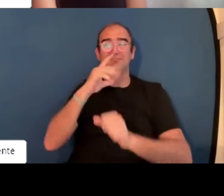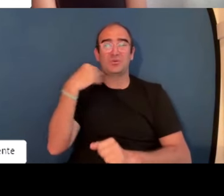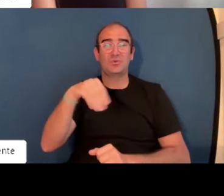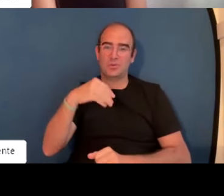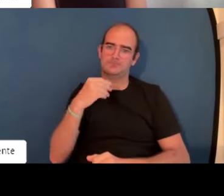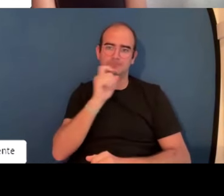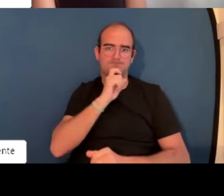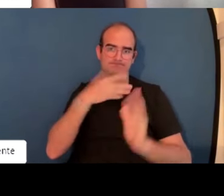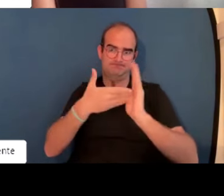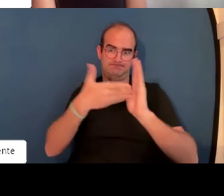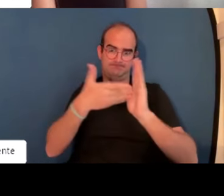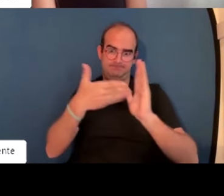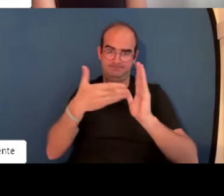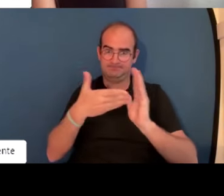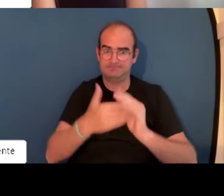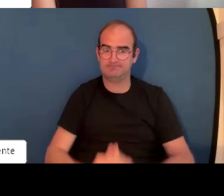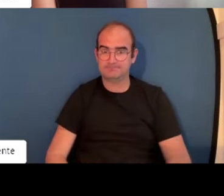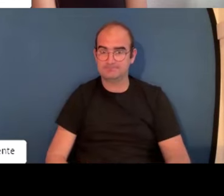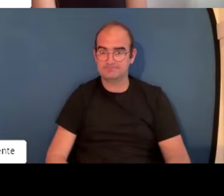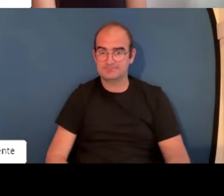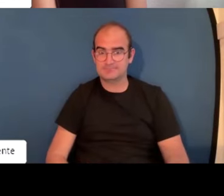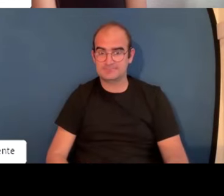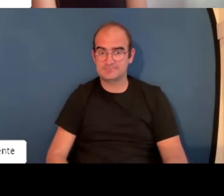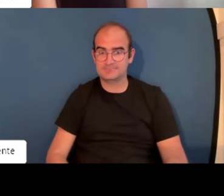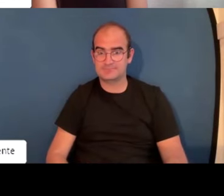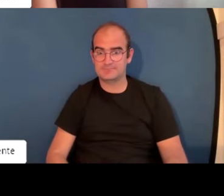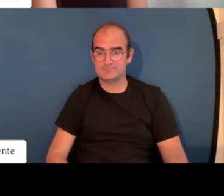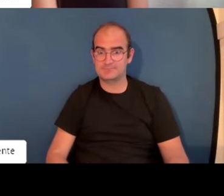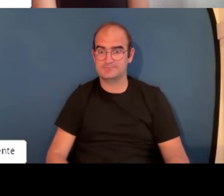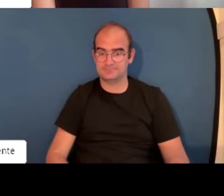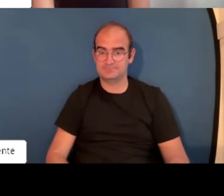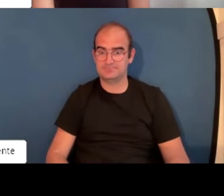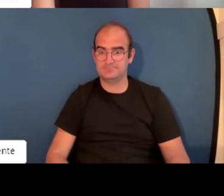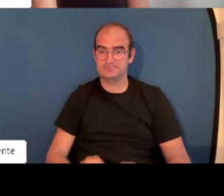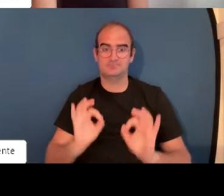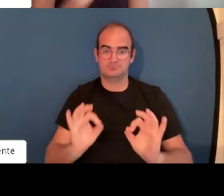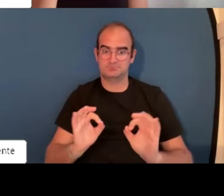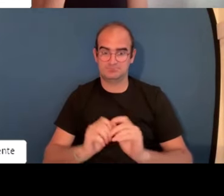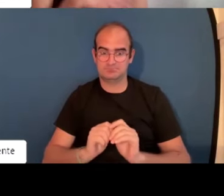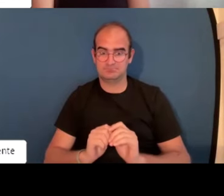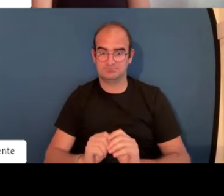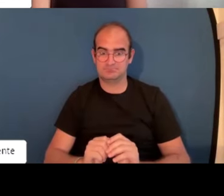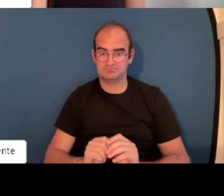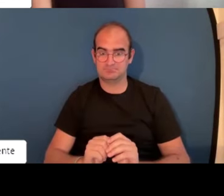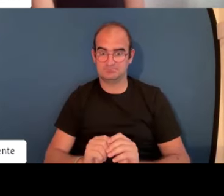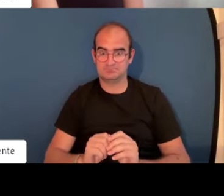superamos la tasa de paro y la verdad es que contamos con muchísimas barreras para poder acceder al trabajo.